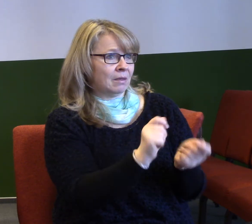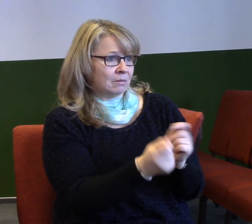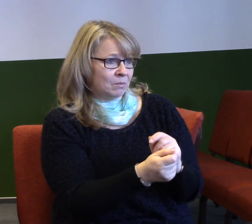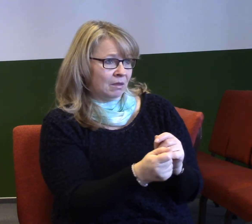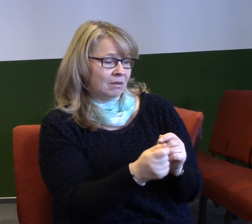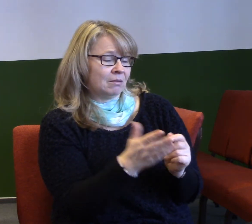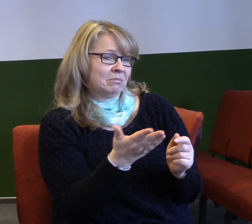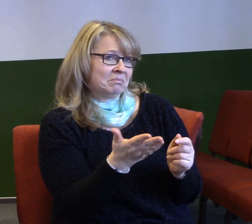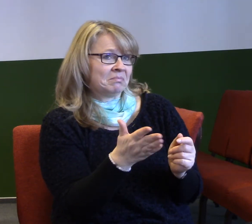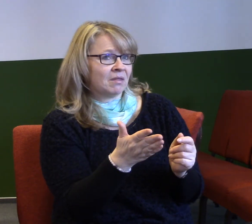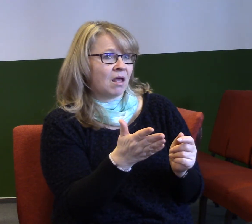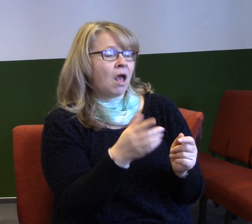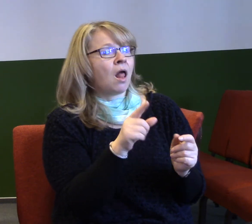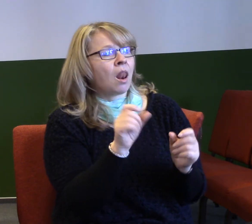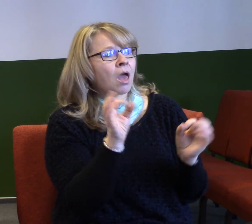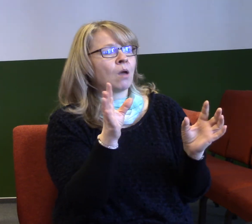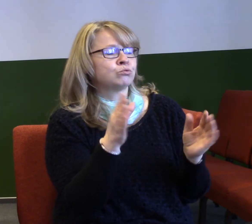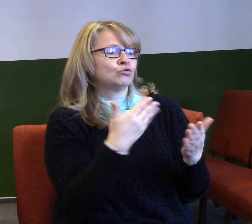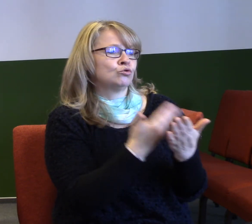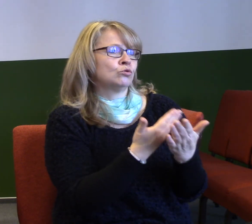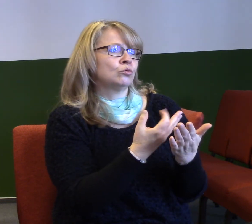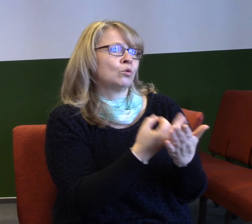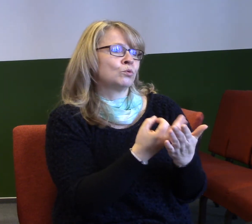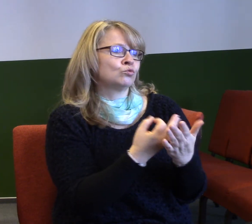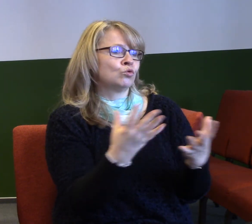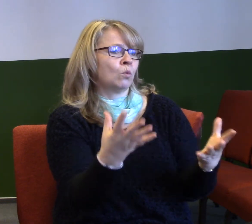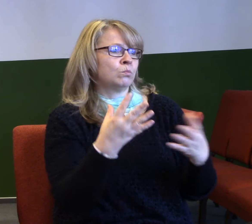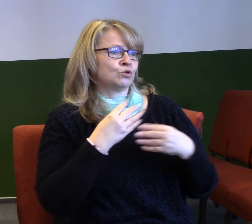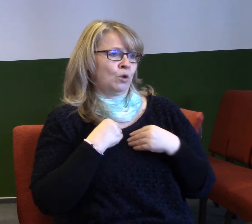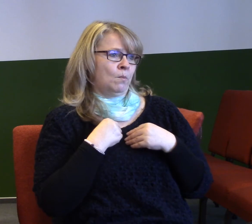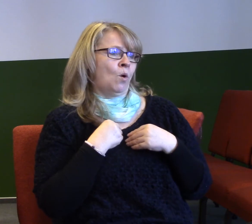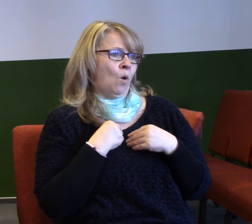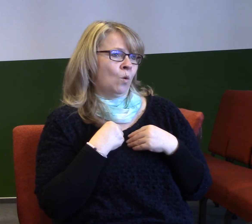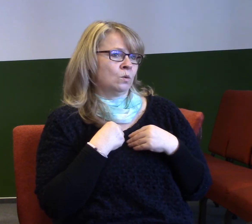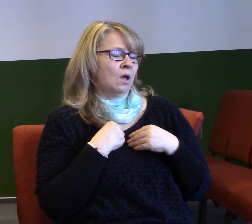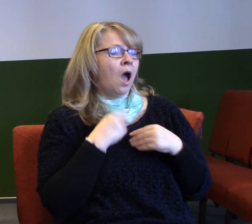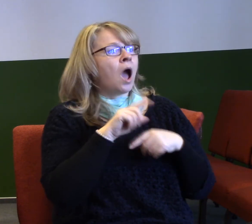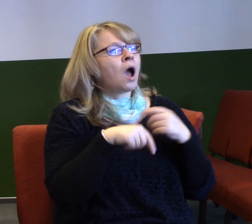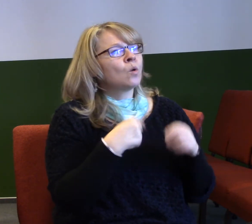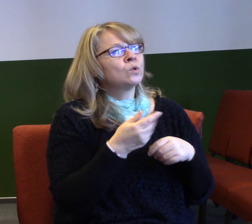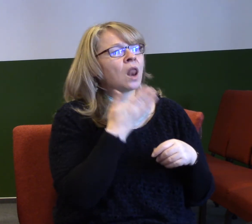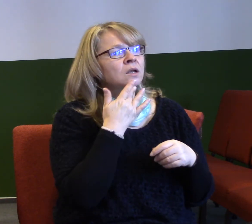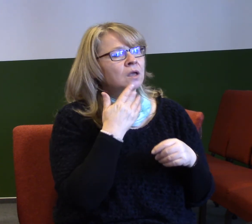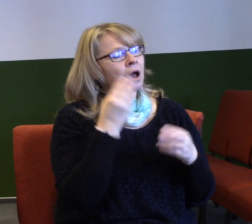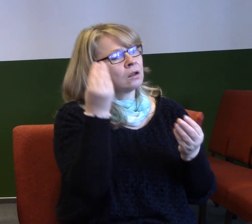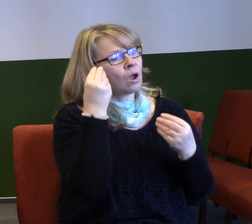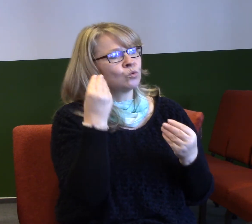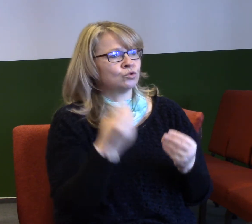mnohem lepší to přijmout a naučit se v tom mít tu cestu, jak to dělat. A já bych dneska chtěl mluvit o věci,